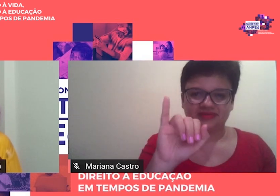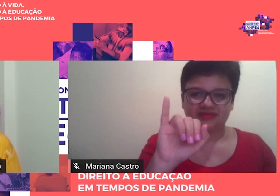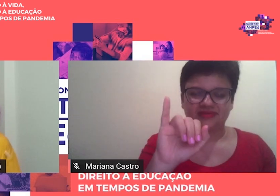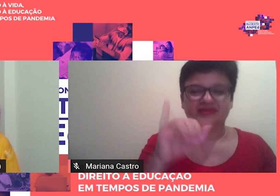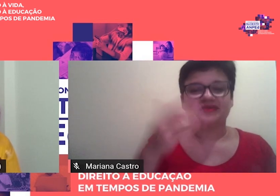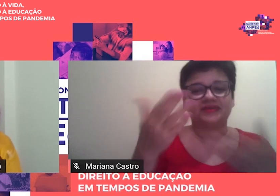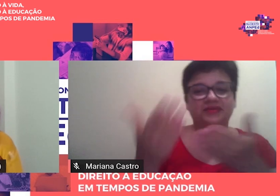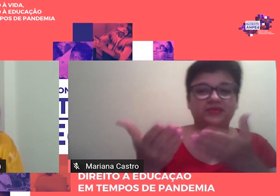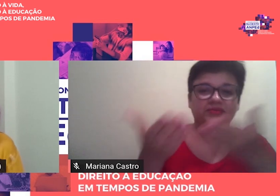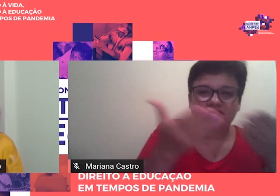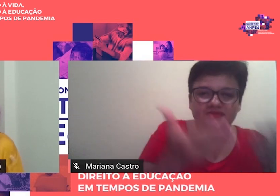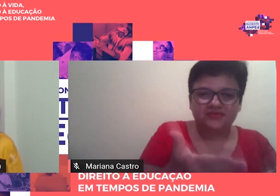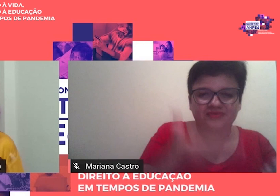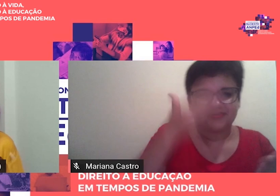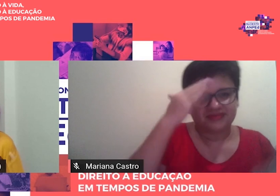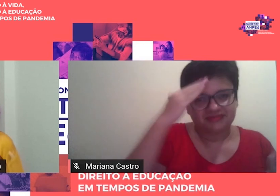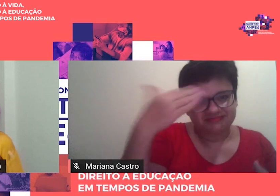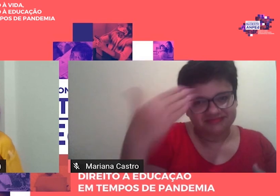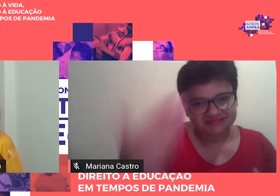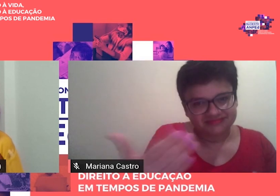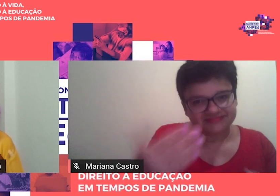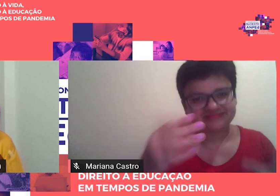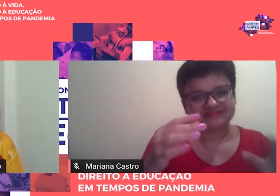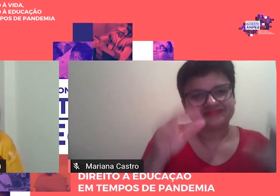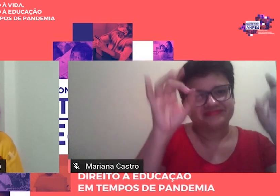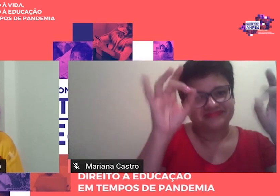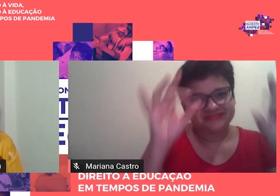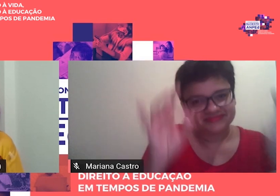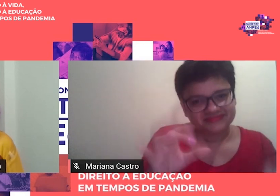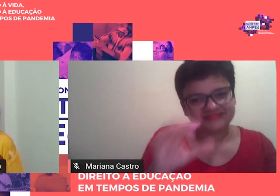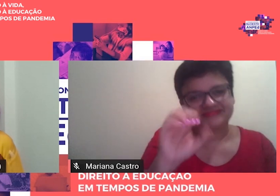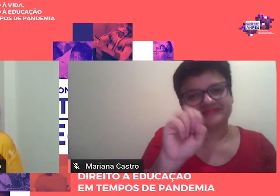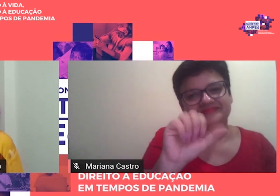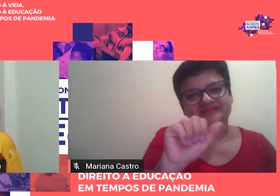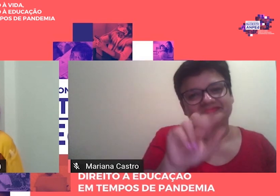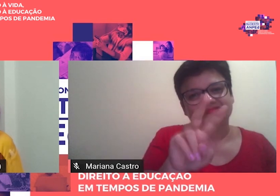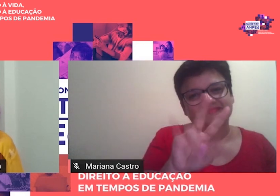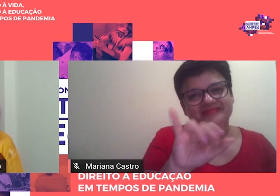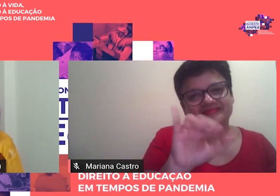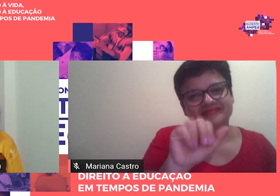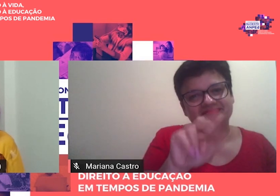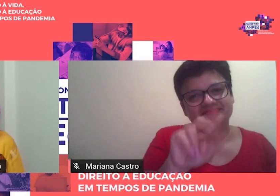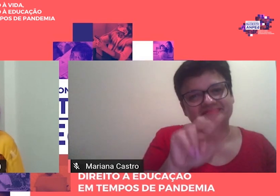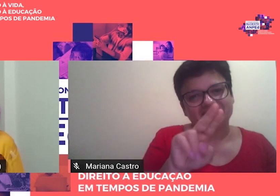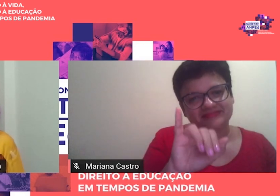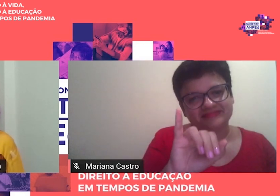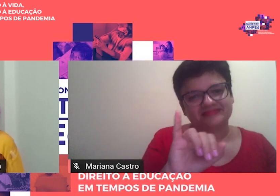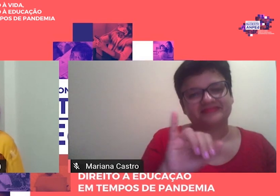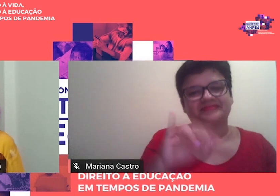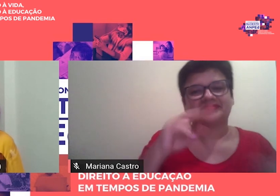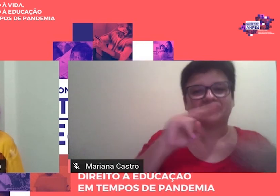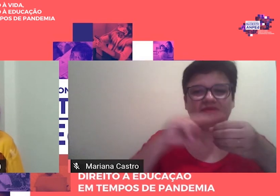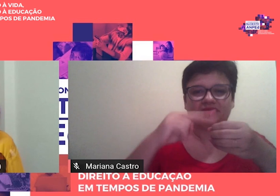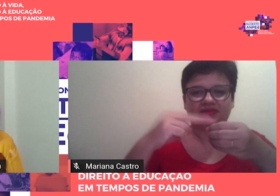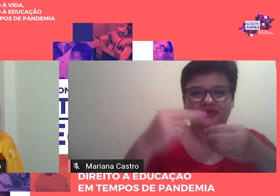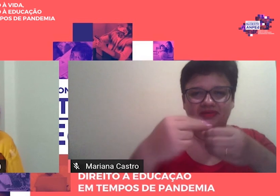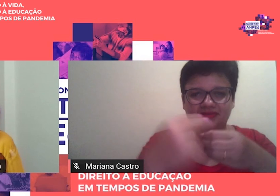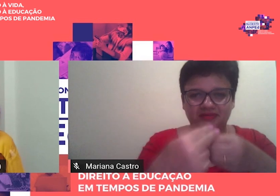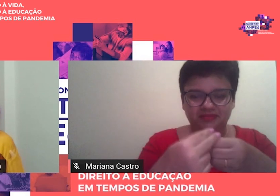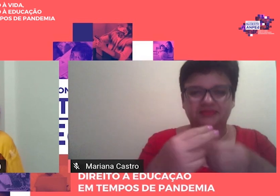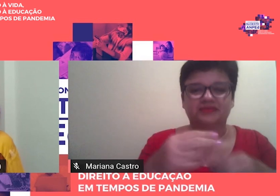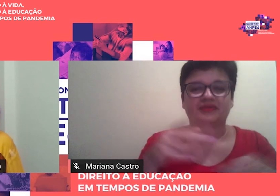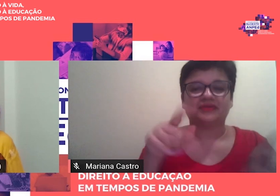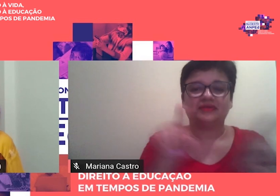homenagem O nosso homenageado Dermerval Saviani Que ele é da Unicamp E os